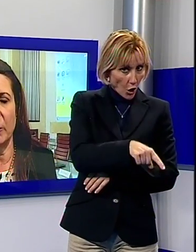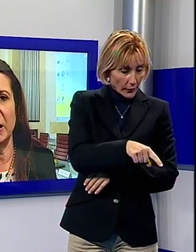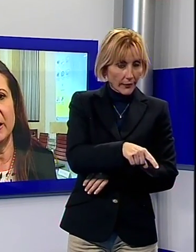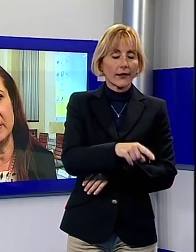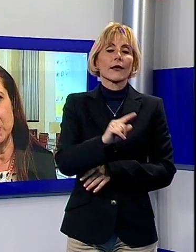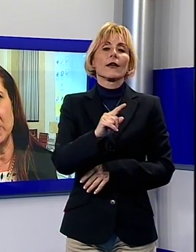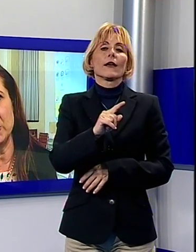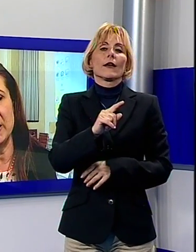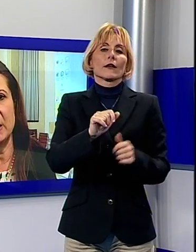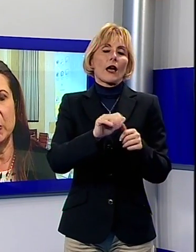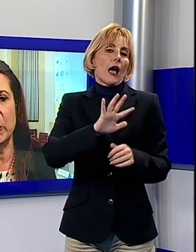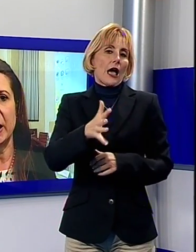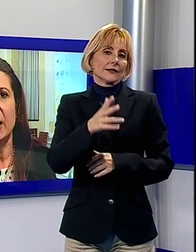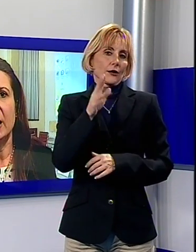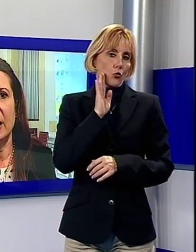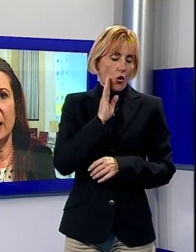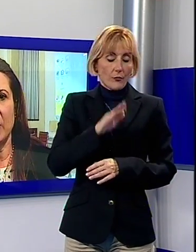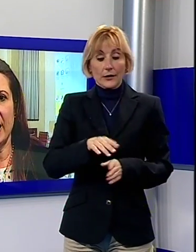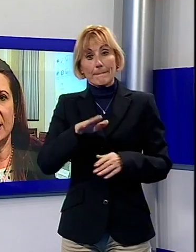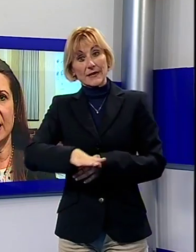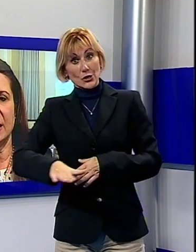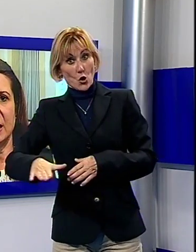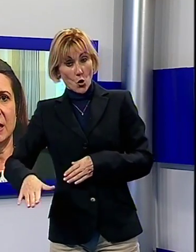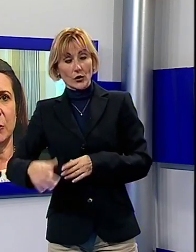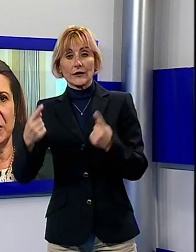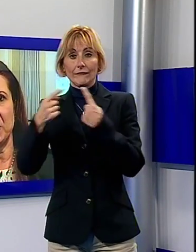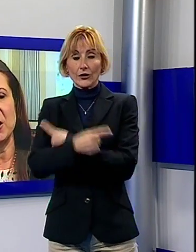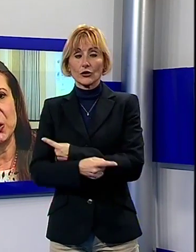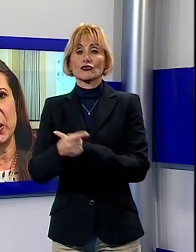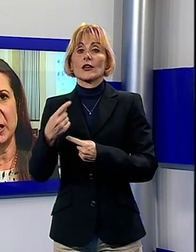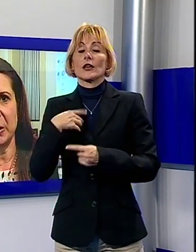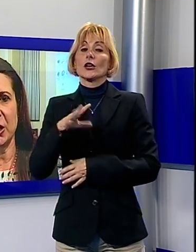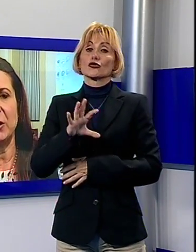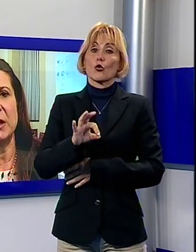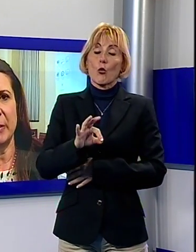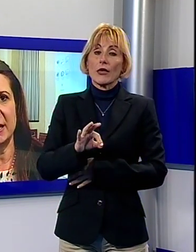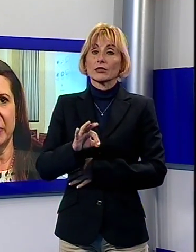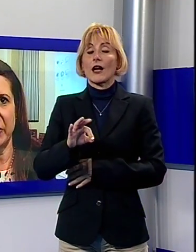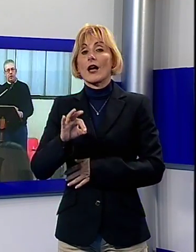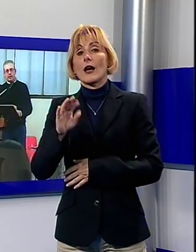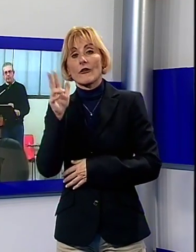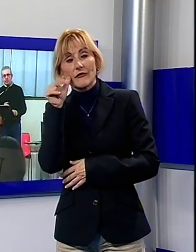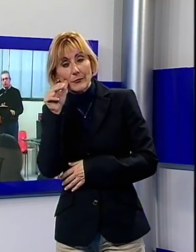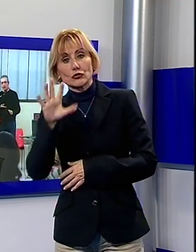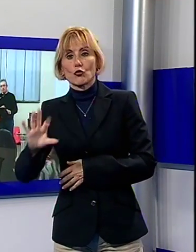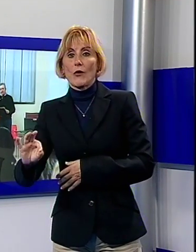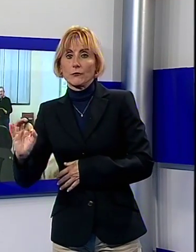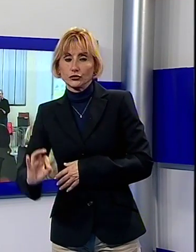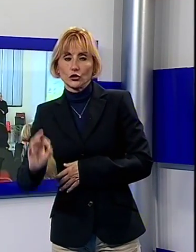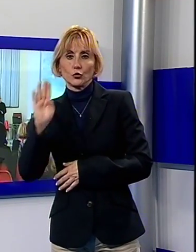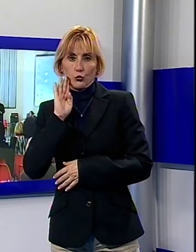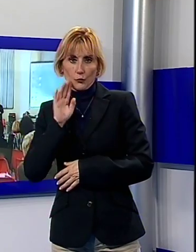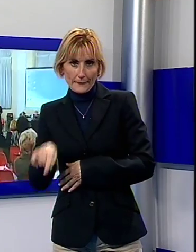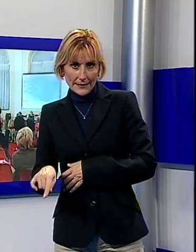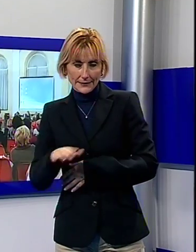resto uomini, mentre per quanto riguarda i minori le violenze si distribuiscono al 50% tra maschi e femmine. Al